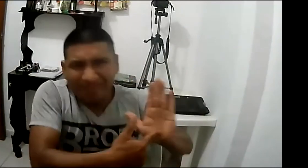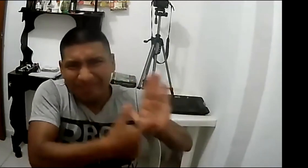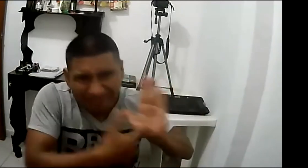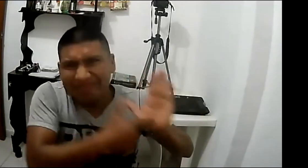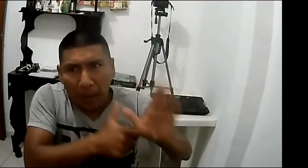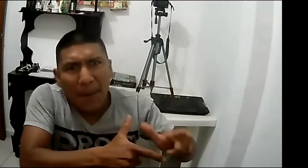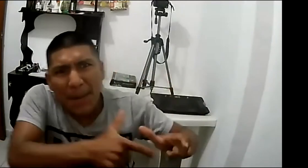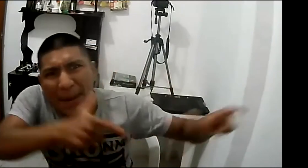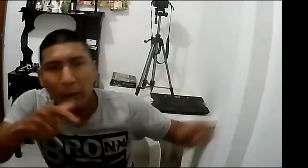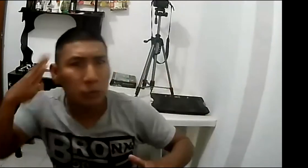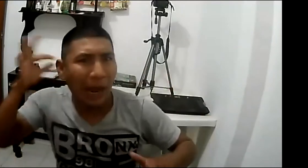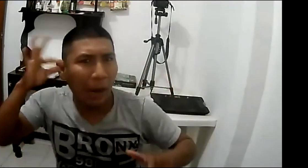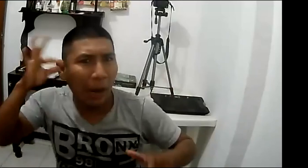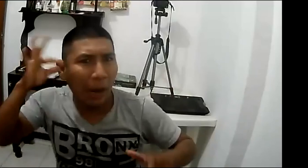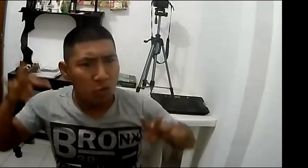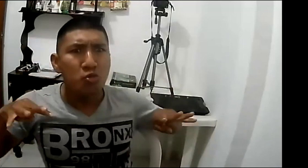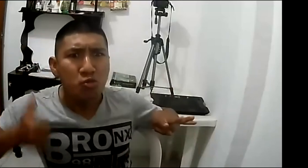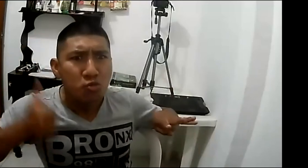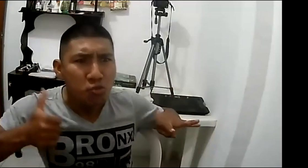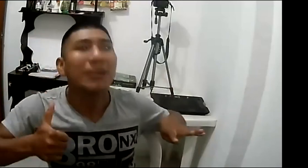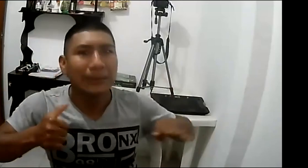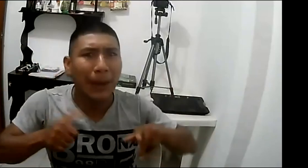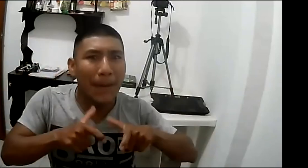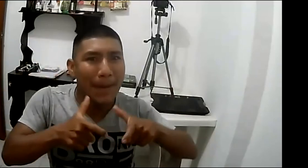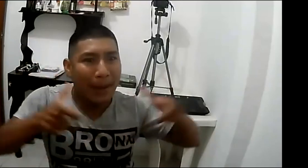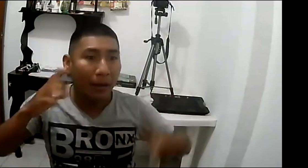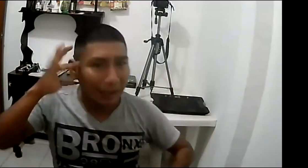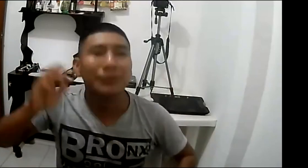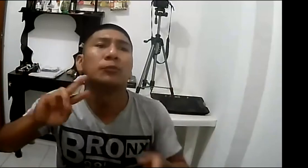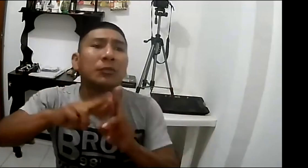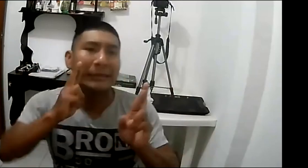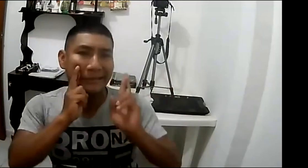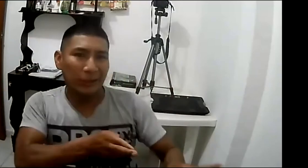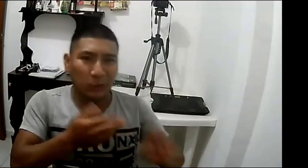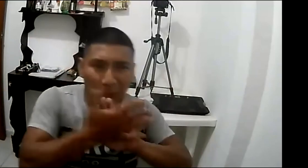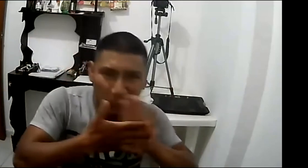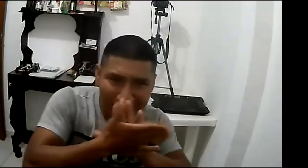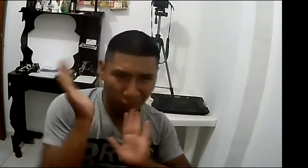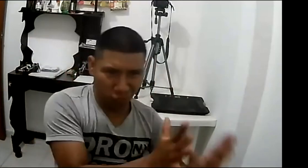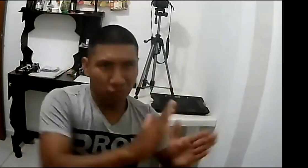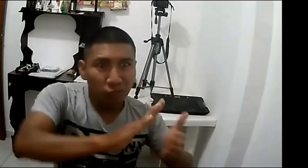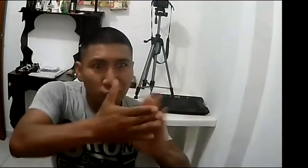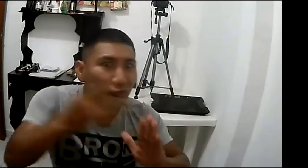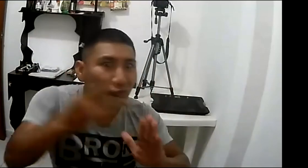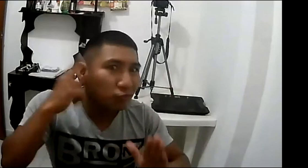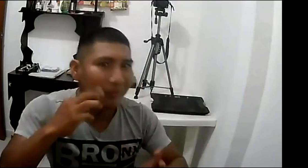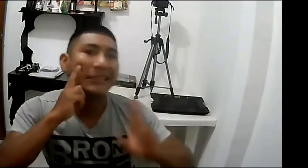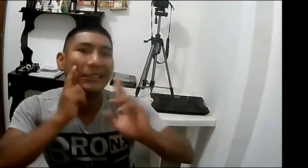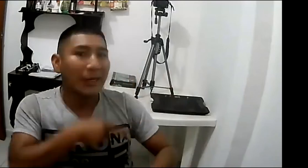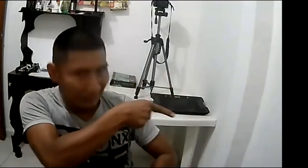alguna u otra forma crear esa conciencia y poder permitir que muchas más personas puedan ingresar, ¿sí? y que de esa